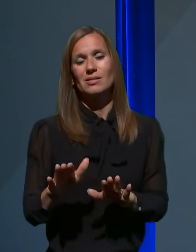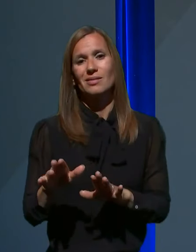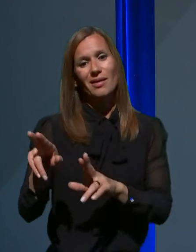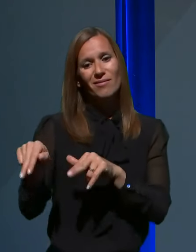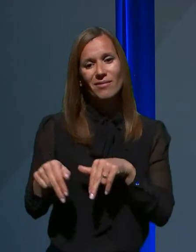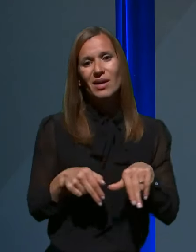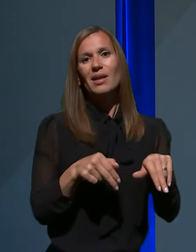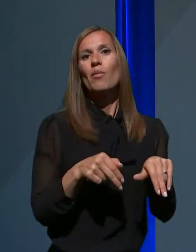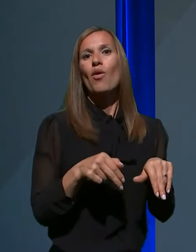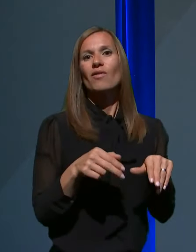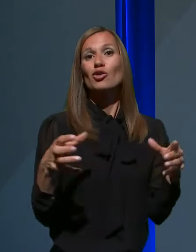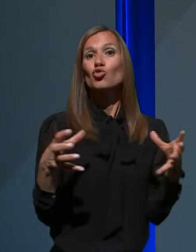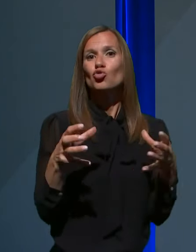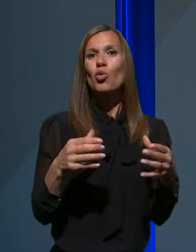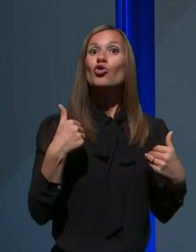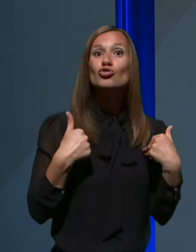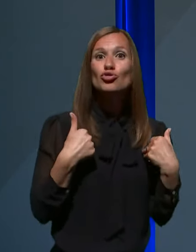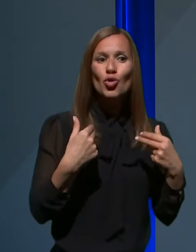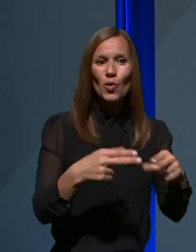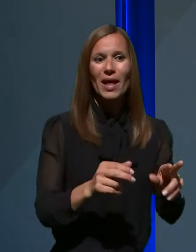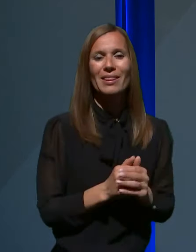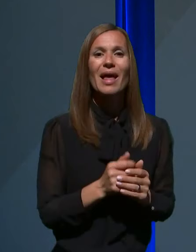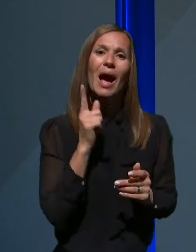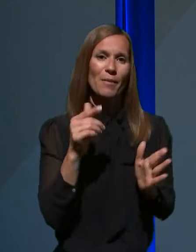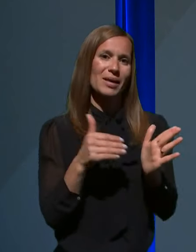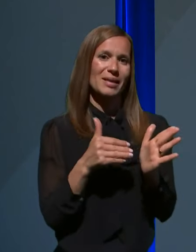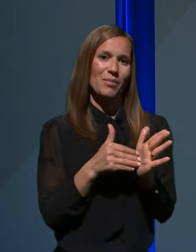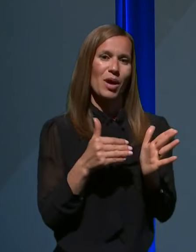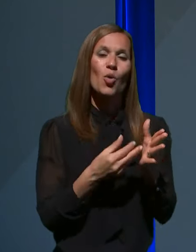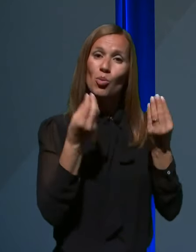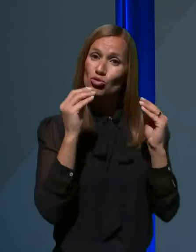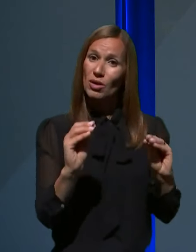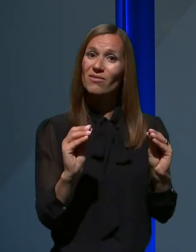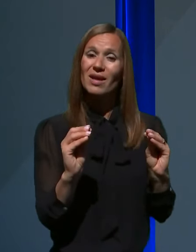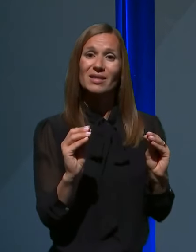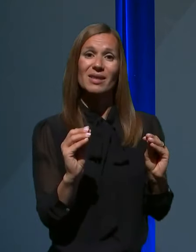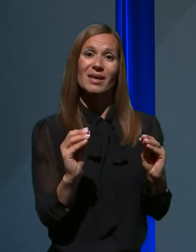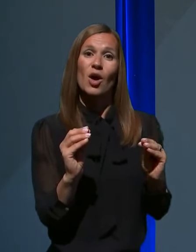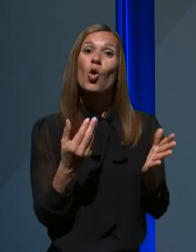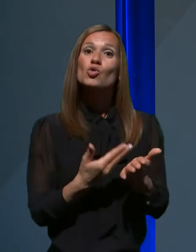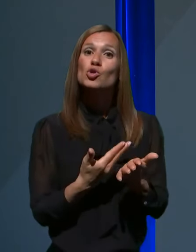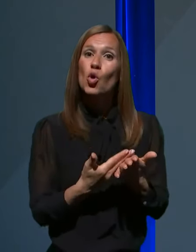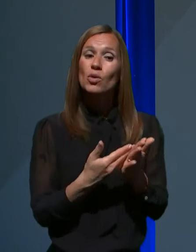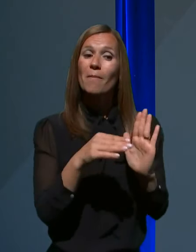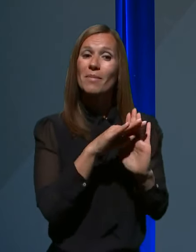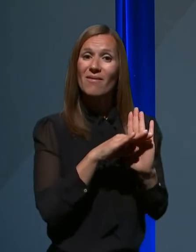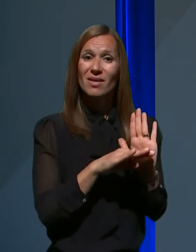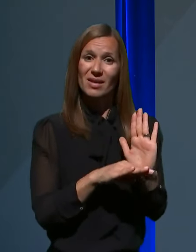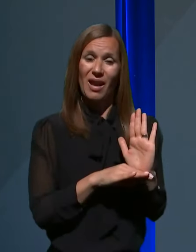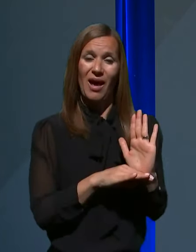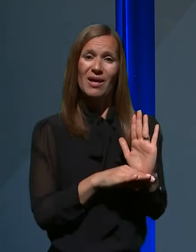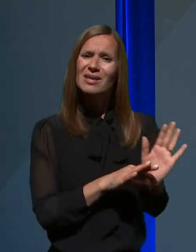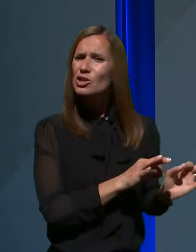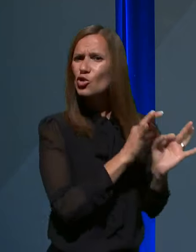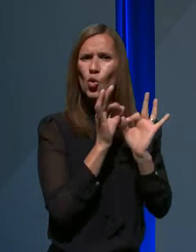življenje, ampak še enkrat ob upoštevanju osnovnih meril, o katerih govorimo veš čas,